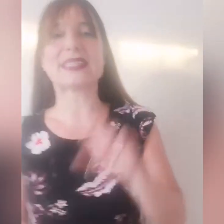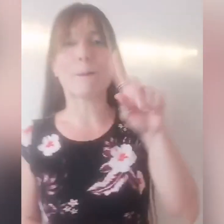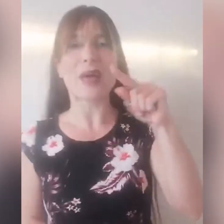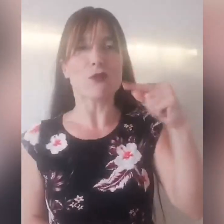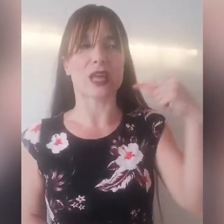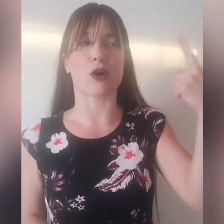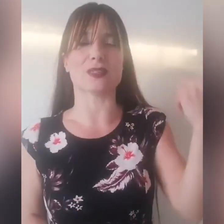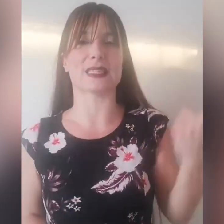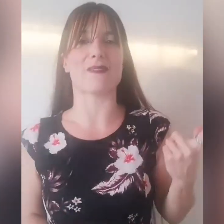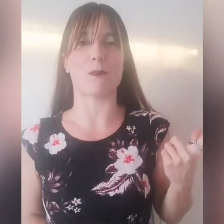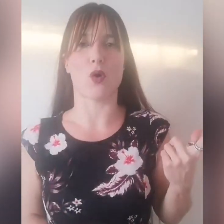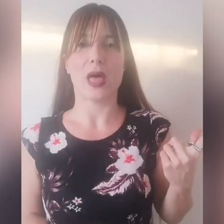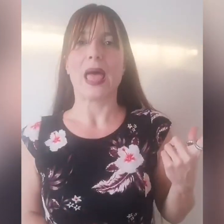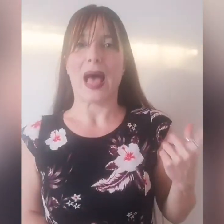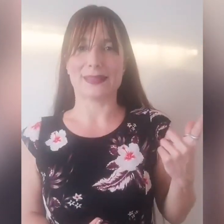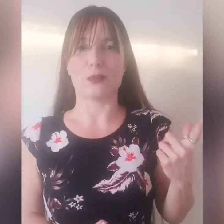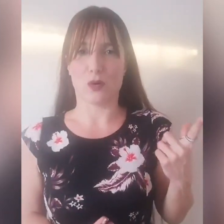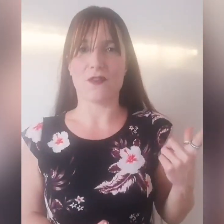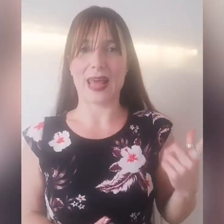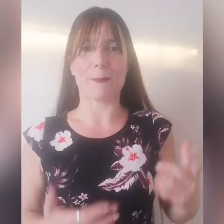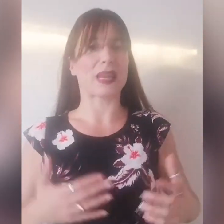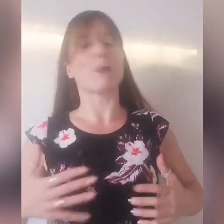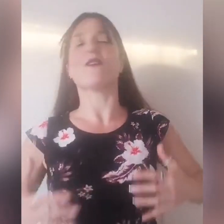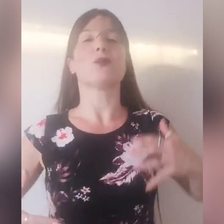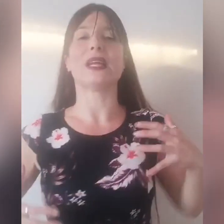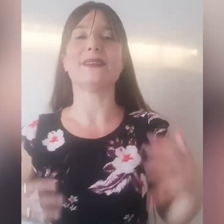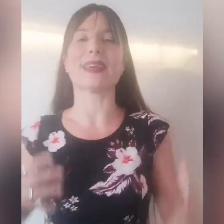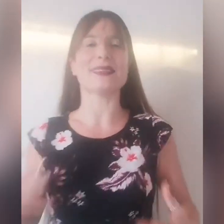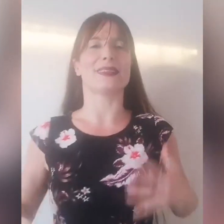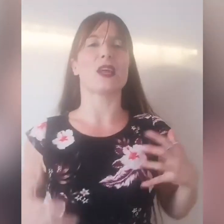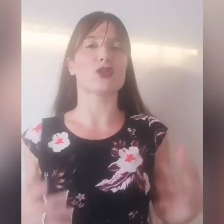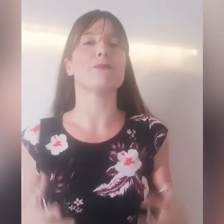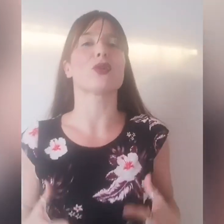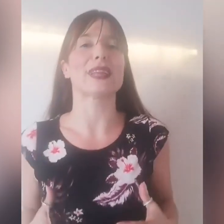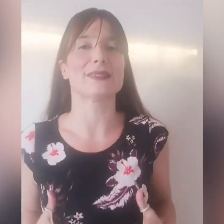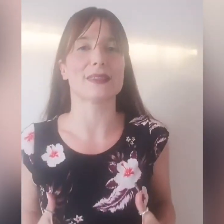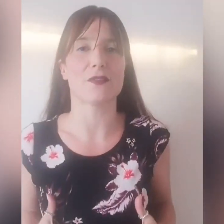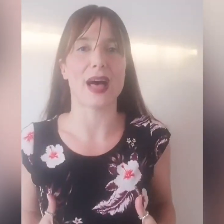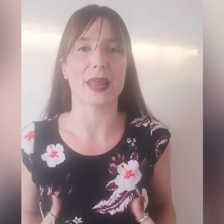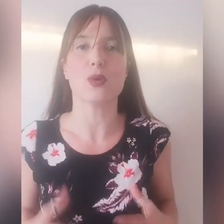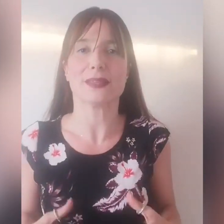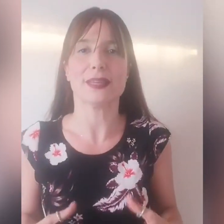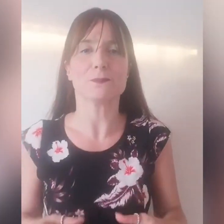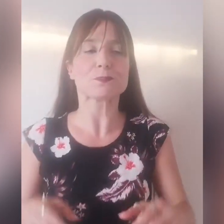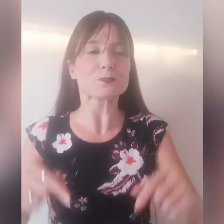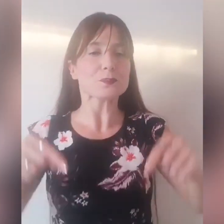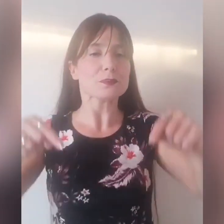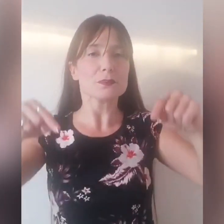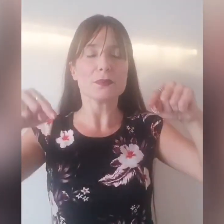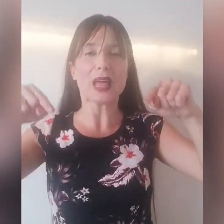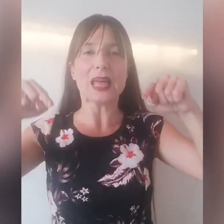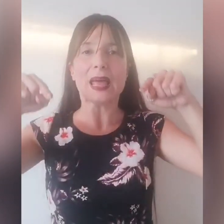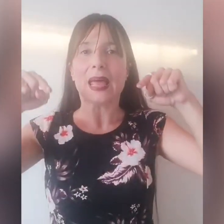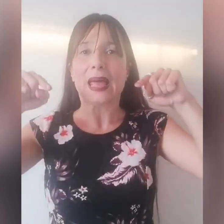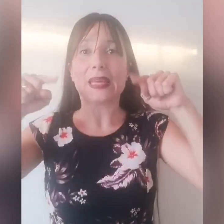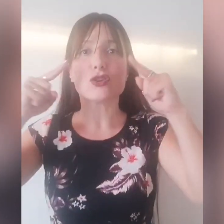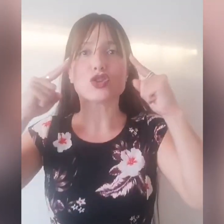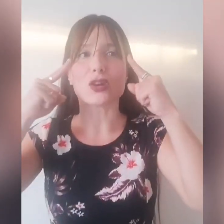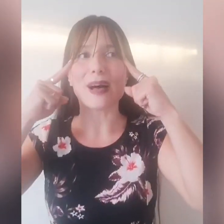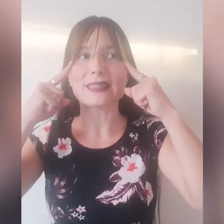sapevo che cose stavamo andando a fare, perché poi avevamo delle dirette delle cose importanti da fare, quindi io sono rimasta